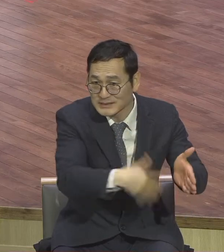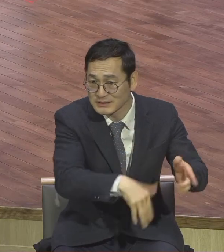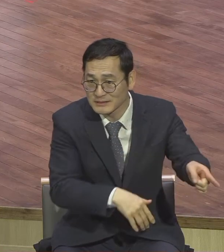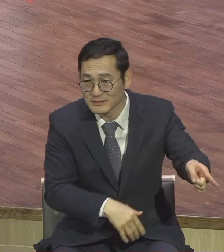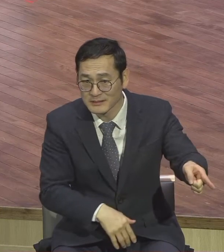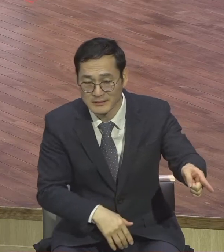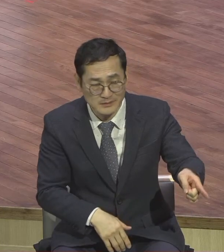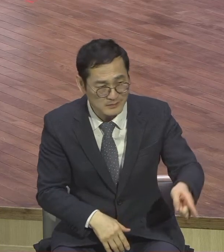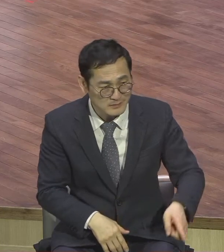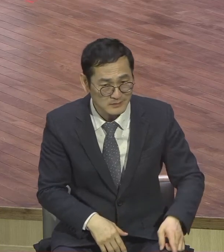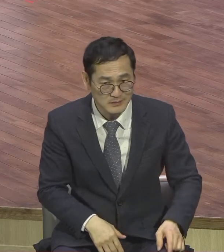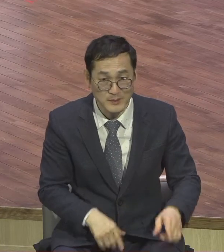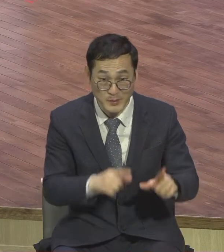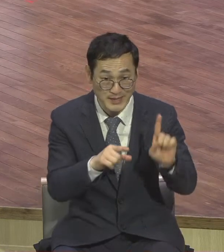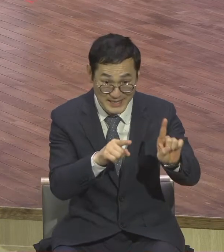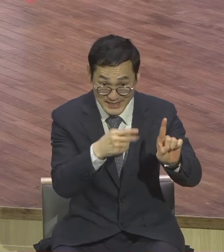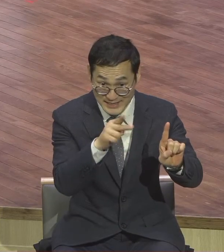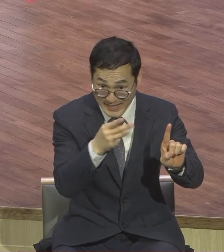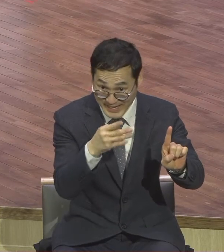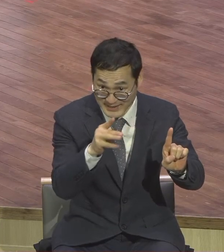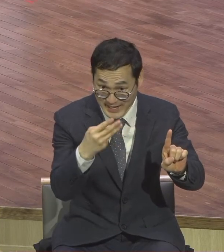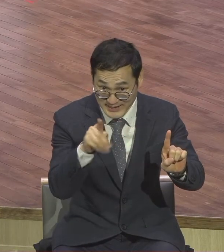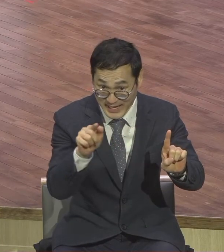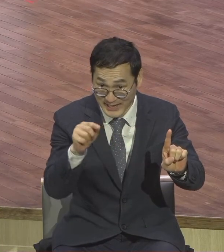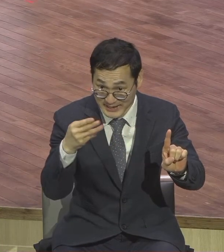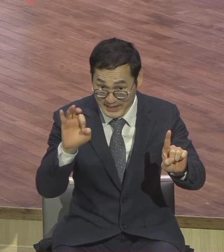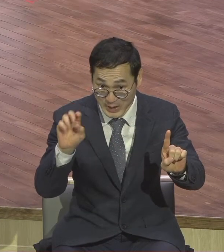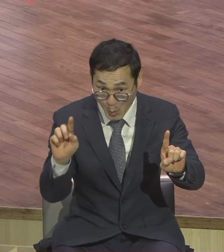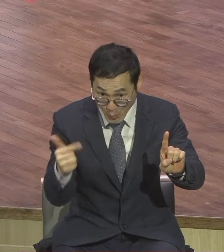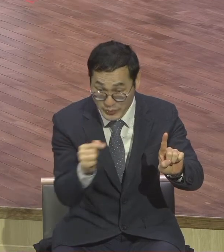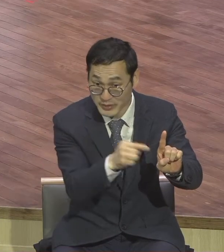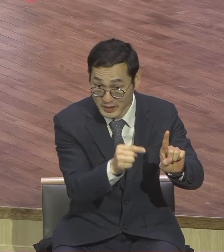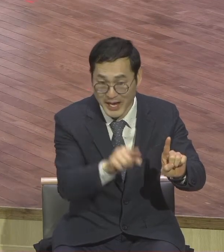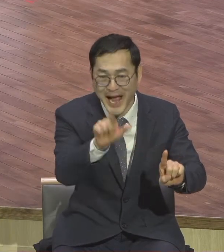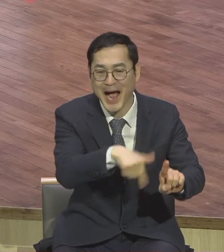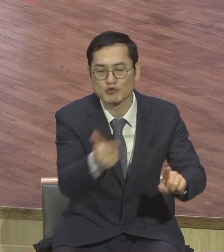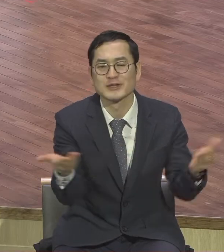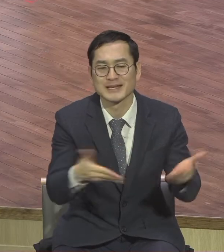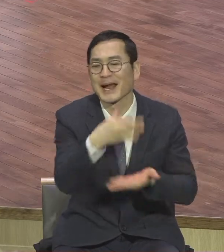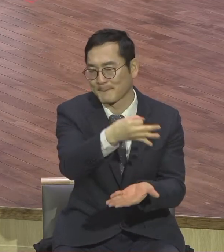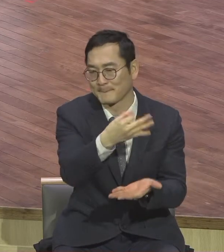그럼 백일 일환 값이에요 백일 일환 값으로 하루에 10만 원이지만 한 천만 원 정도 됩니다